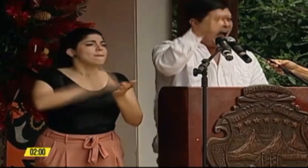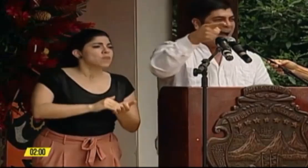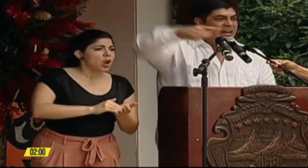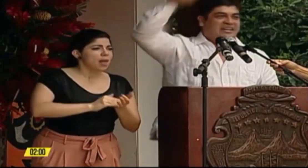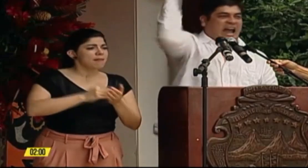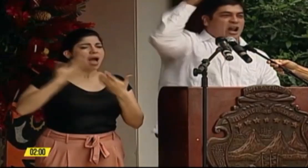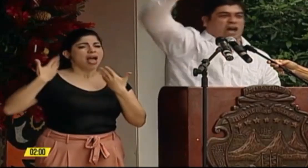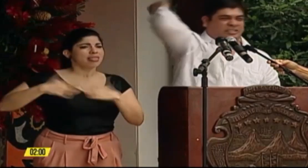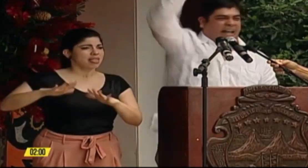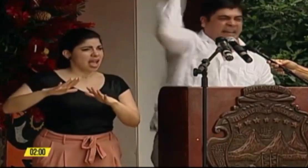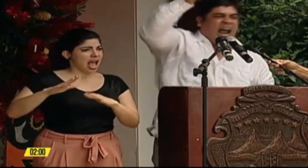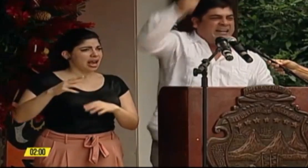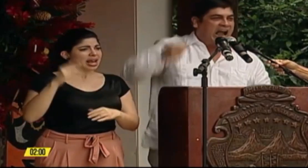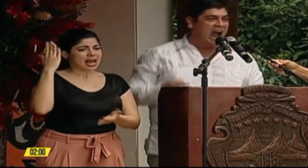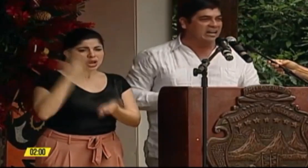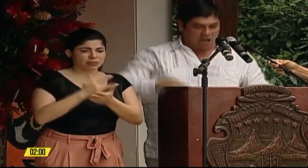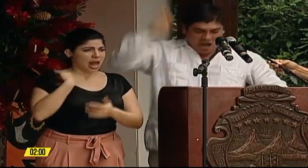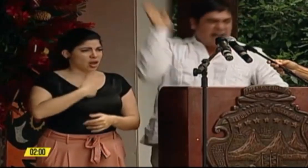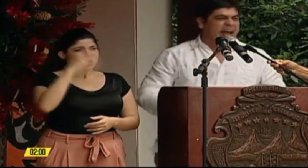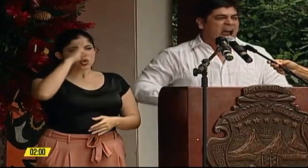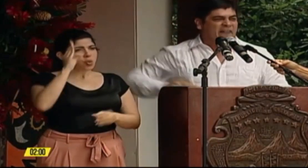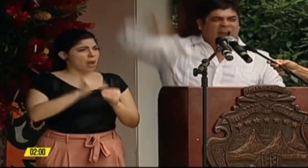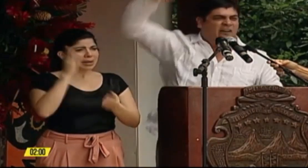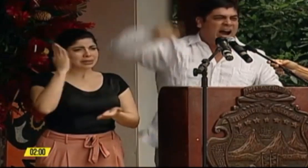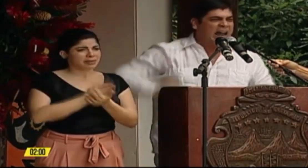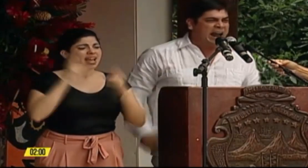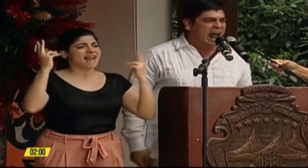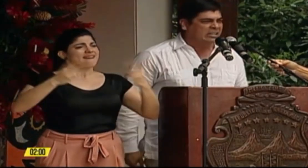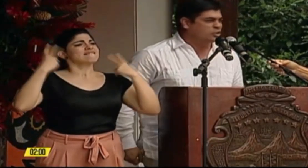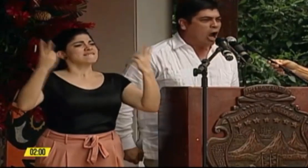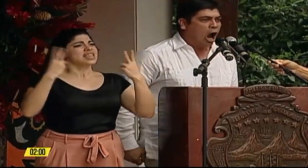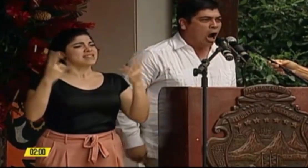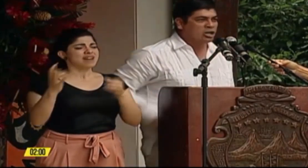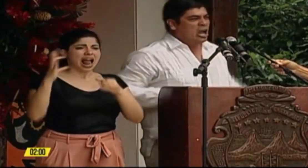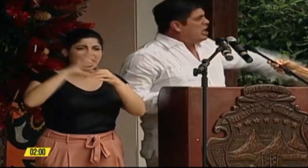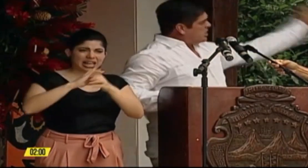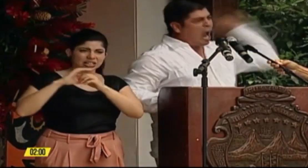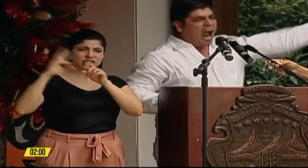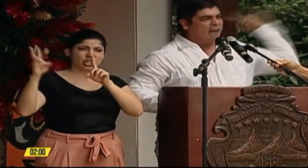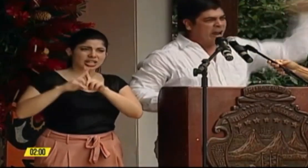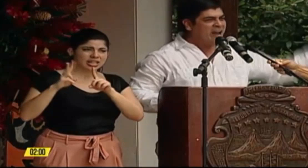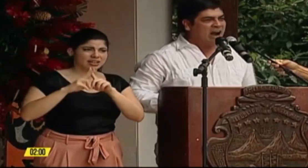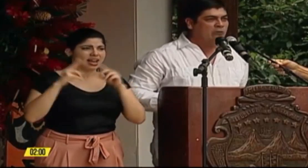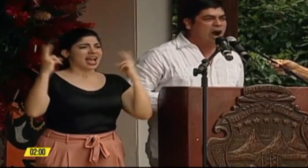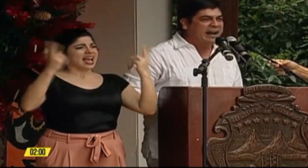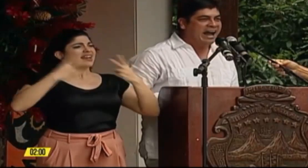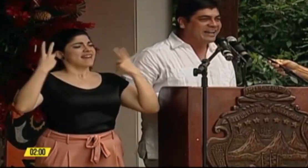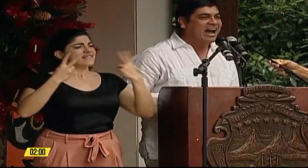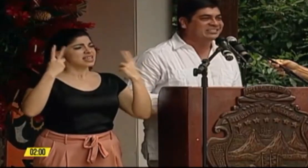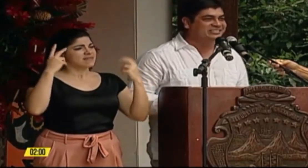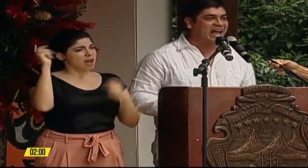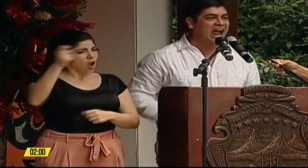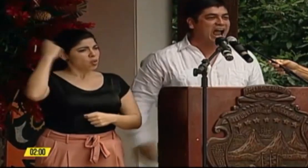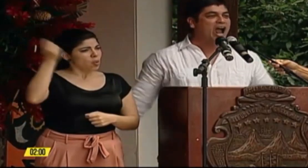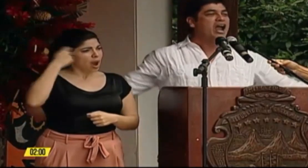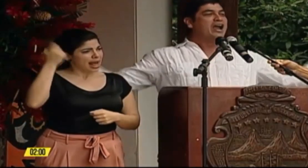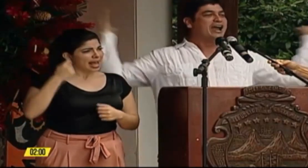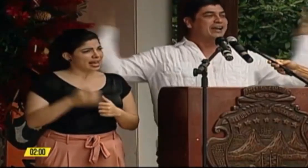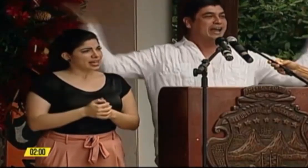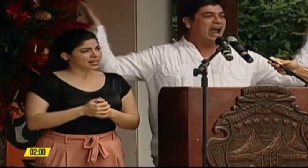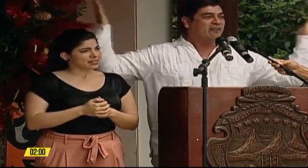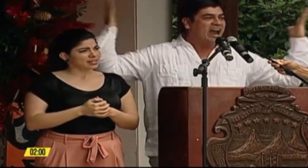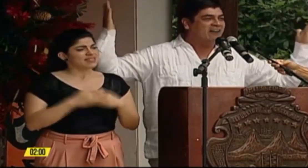a dejar que nos detengan. ¡Que viva la adección! ¡Que viva Guanacaste!